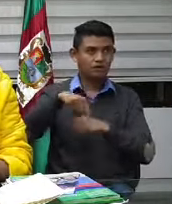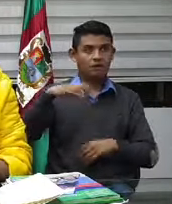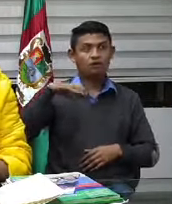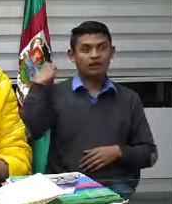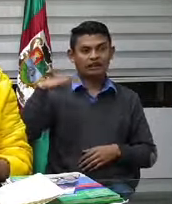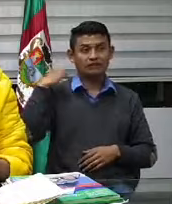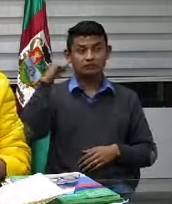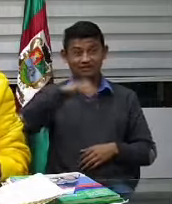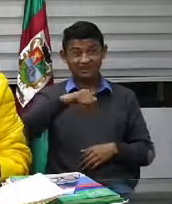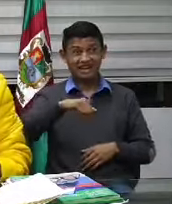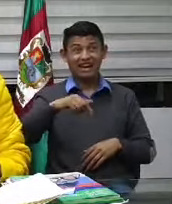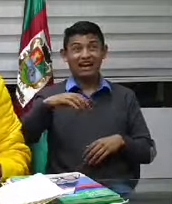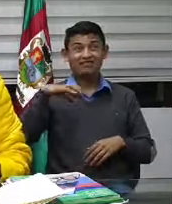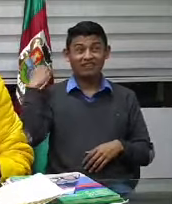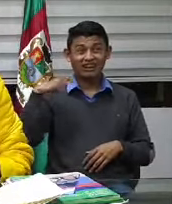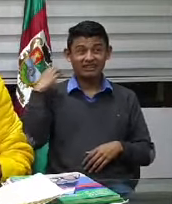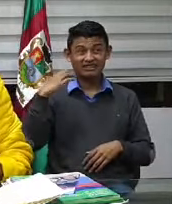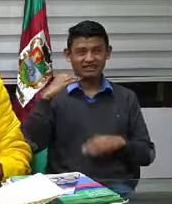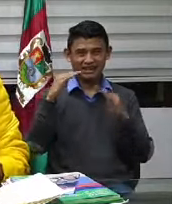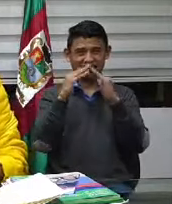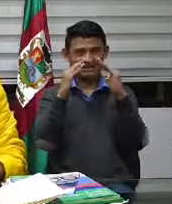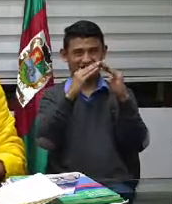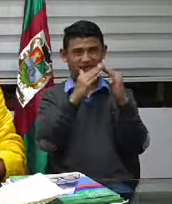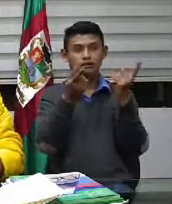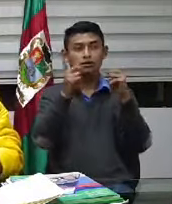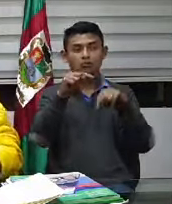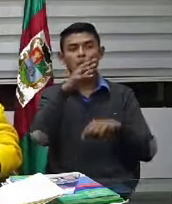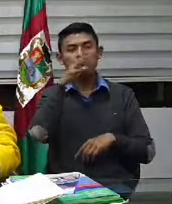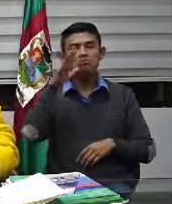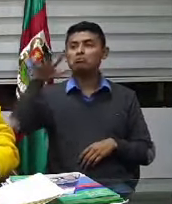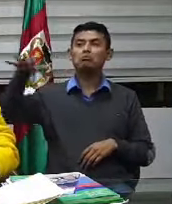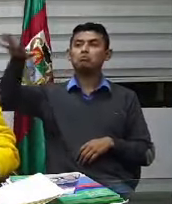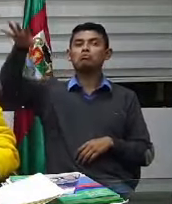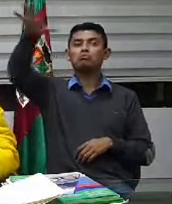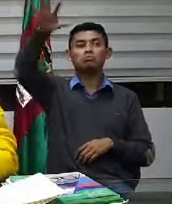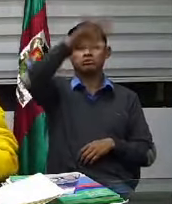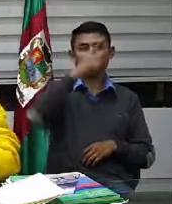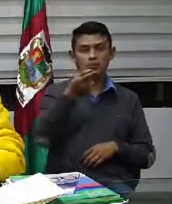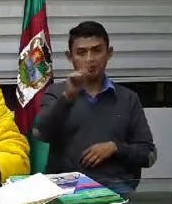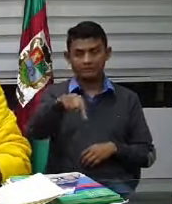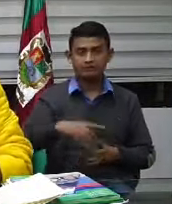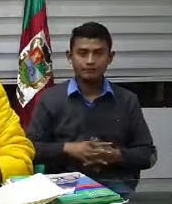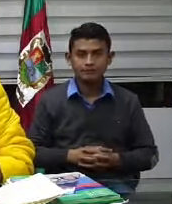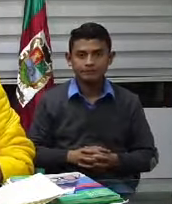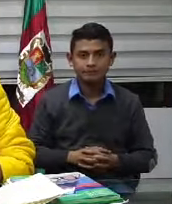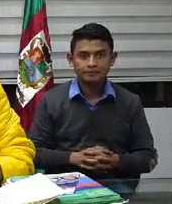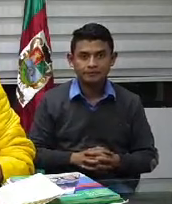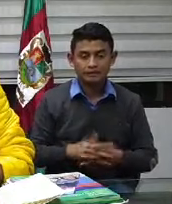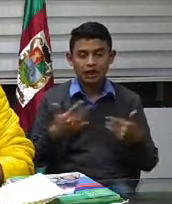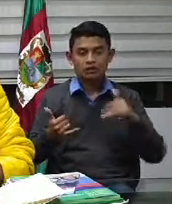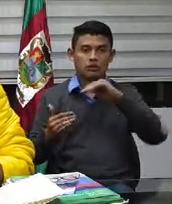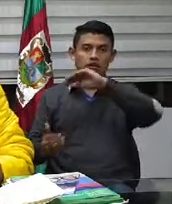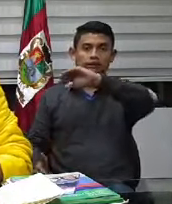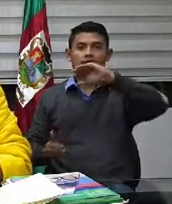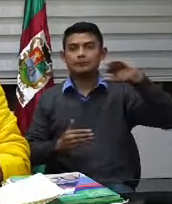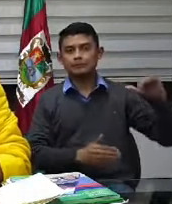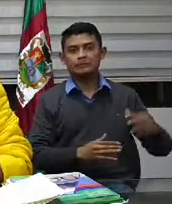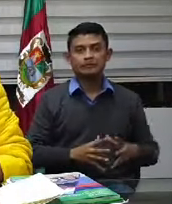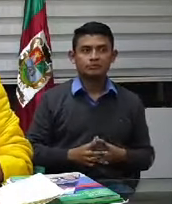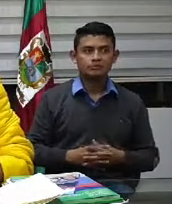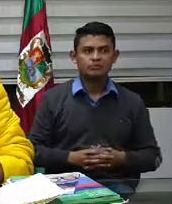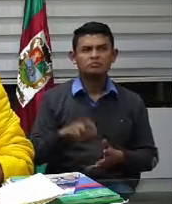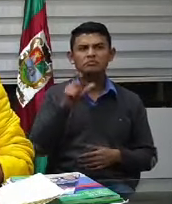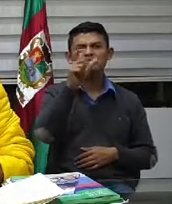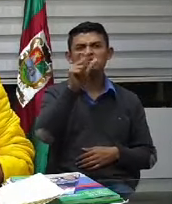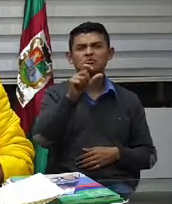urbano y como centros poblados especialmente hay un proyecto que también vamos a estructurar y vamos a comenzar a trabajar desde